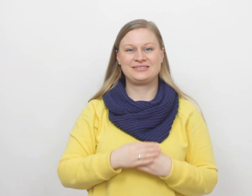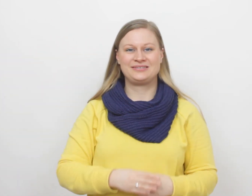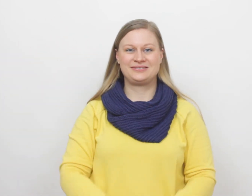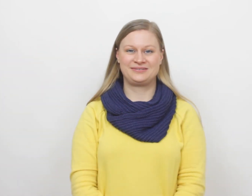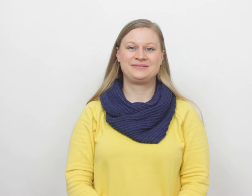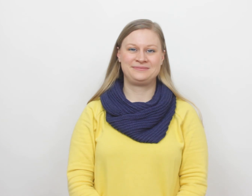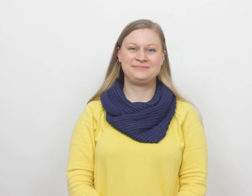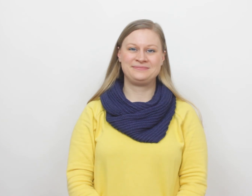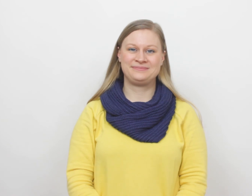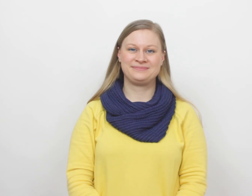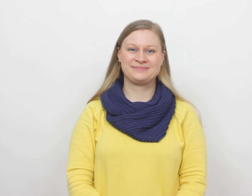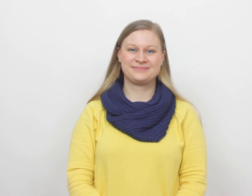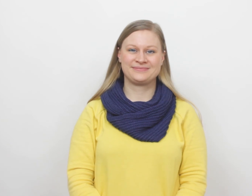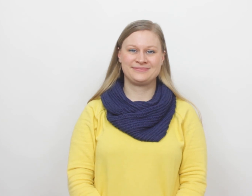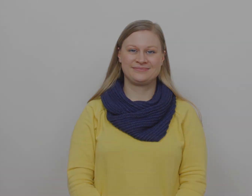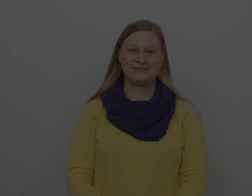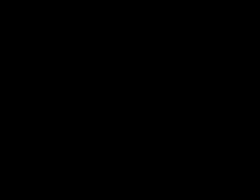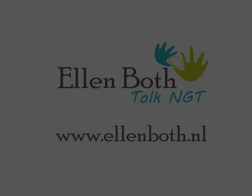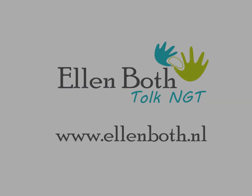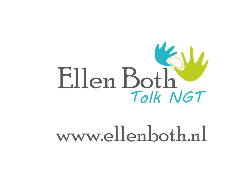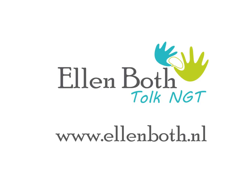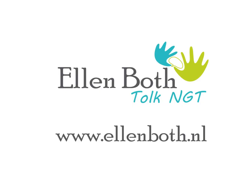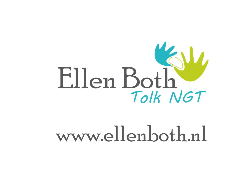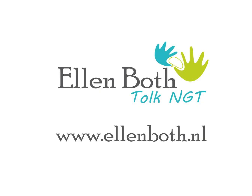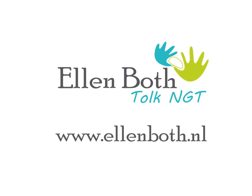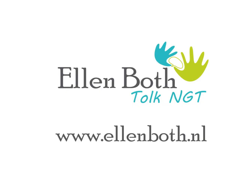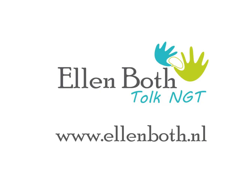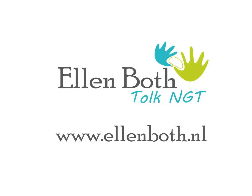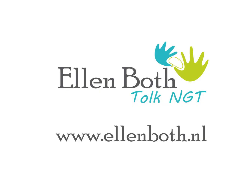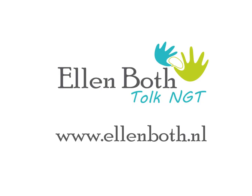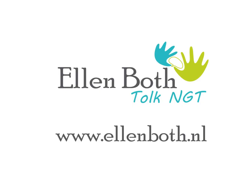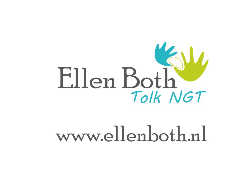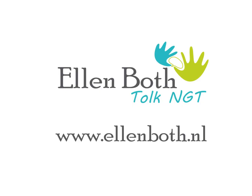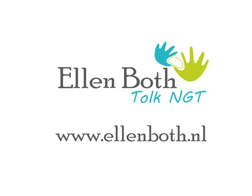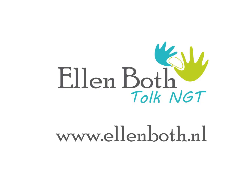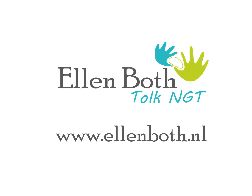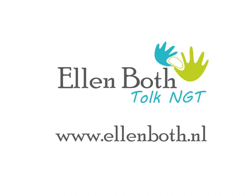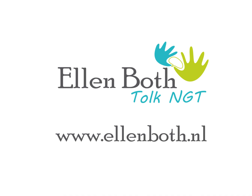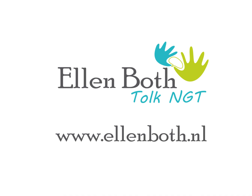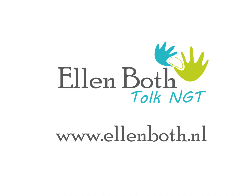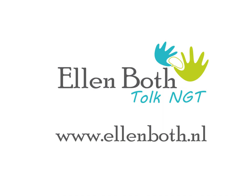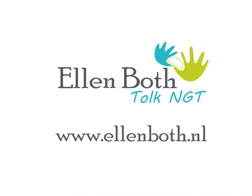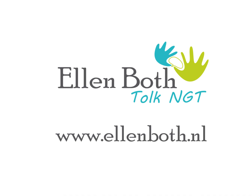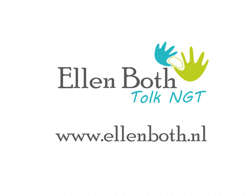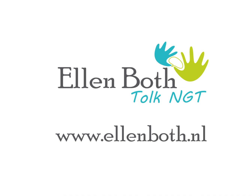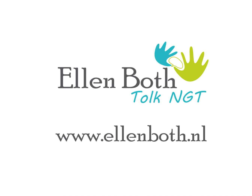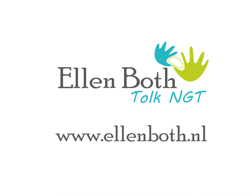Gelderland